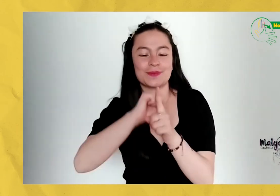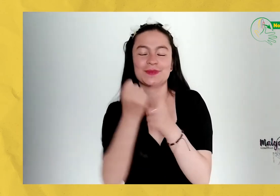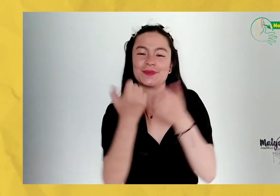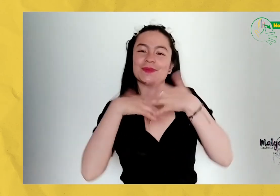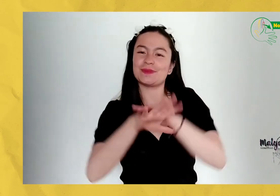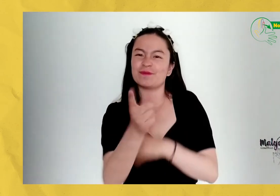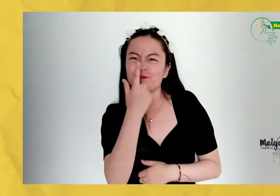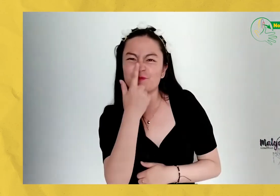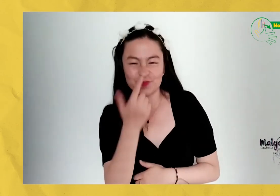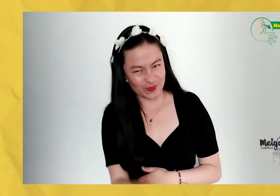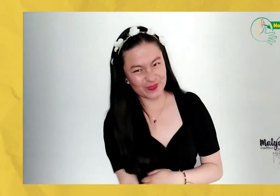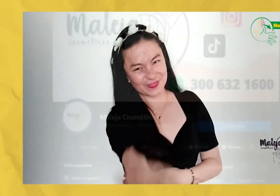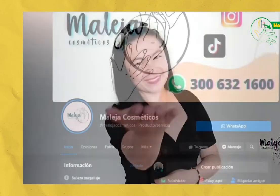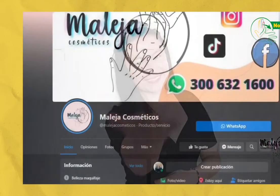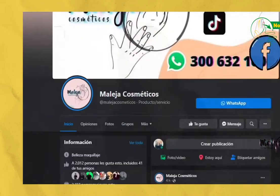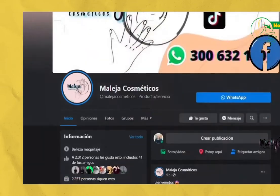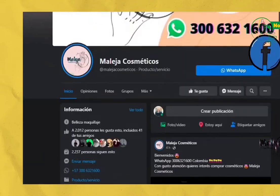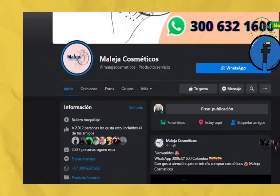Si están interesados pueden verlos en mis redes sociales.